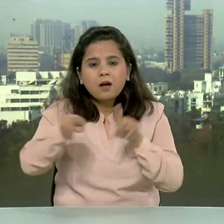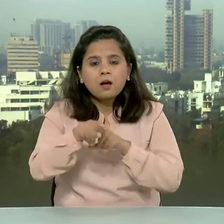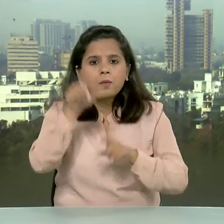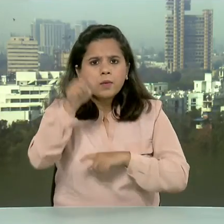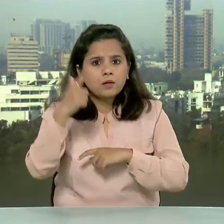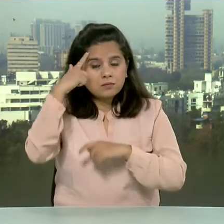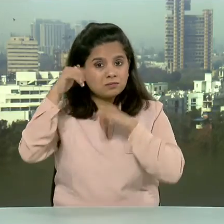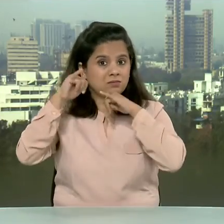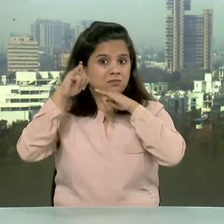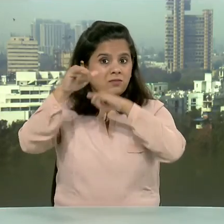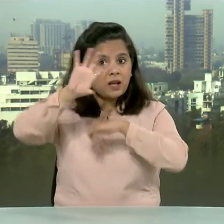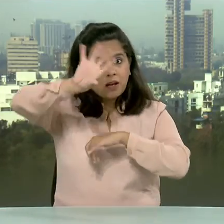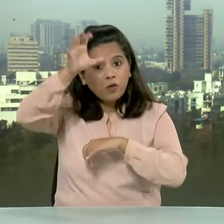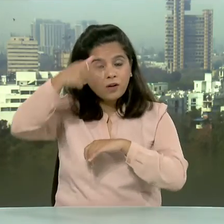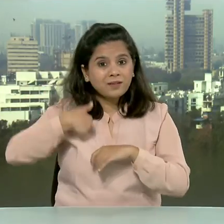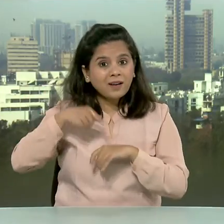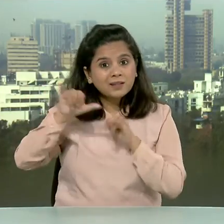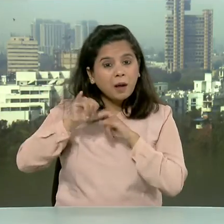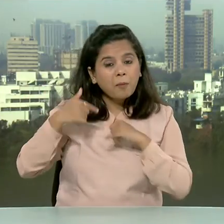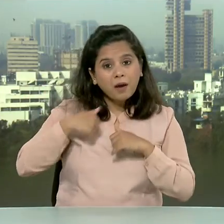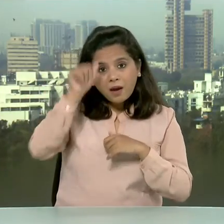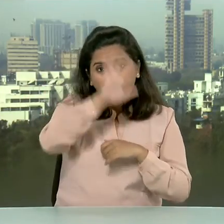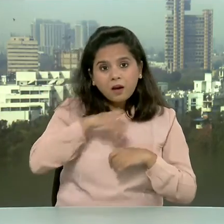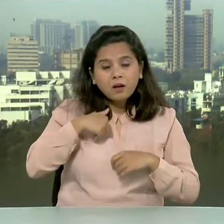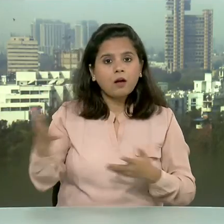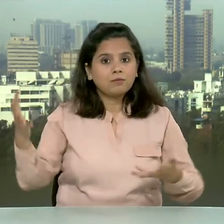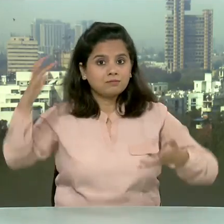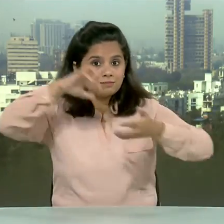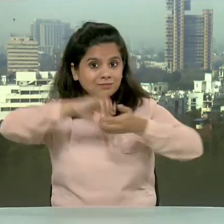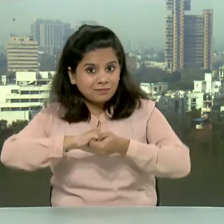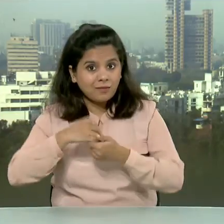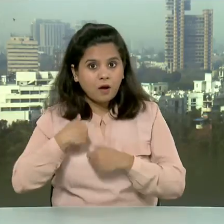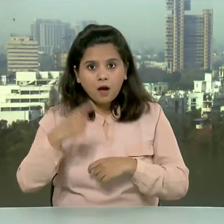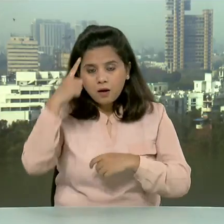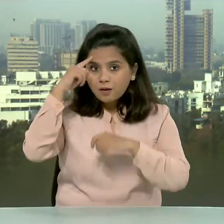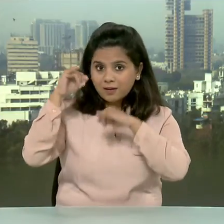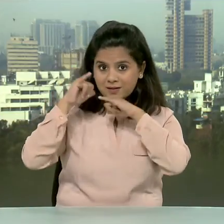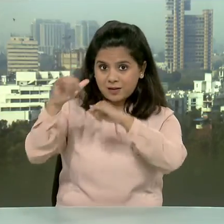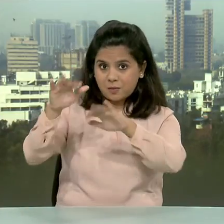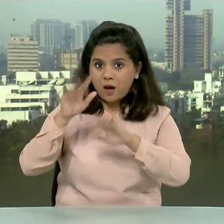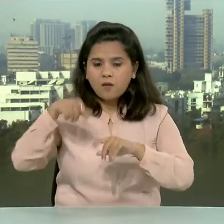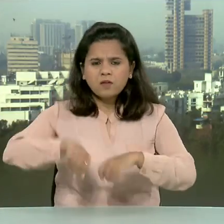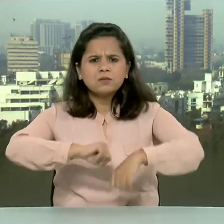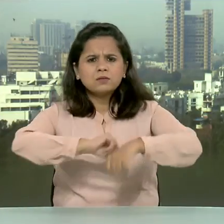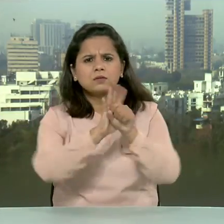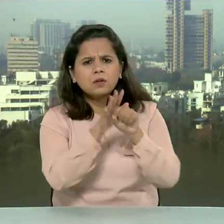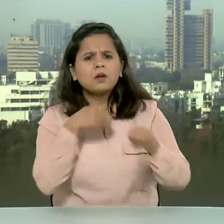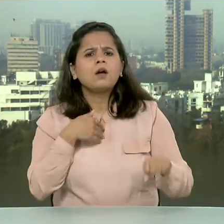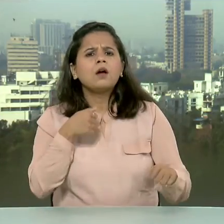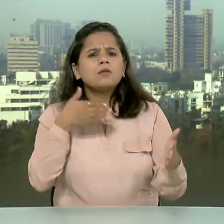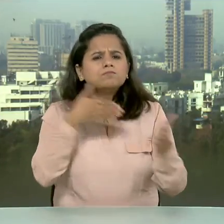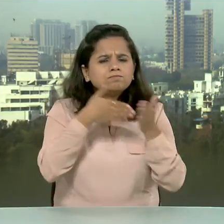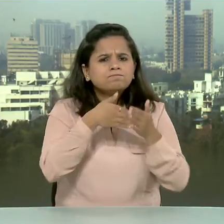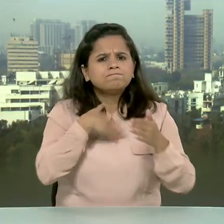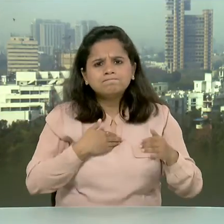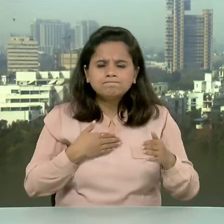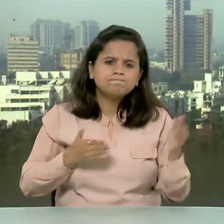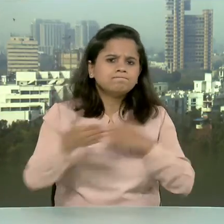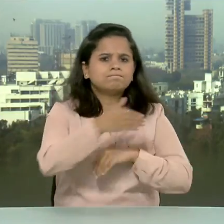मैंडेट कंट्रीज के बीच कॉलोब्रेशन से इस पैंडेमिक से निपटने में मदद मिलेगी